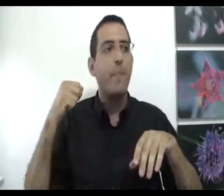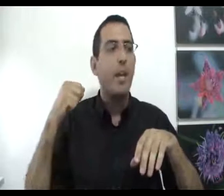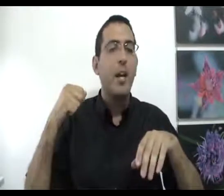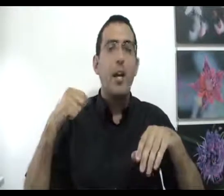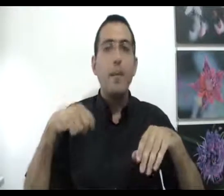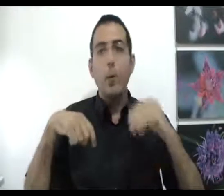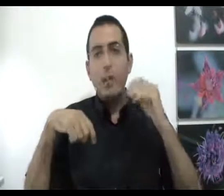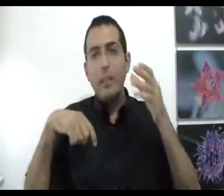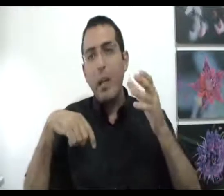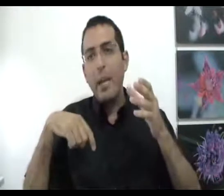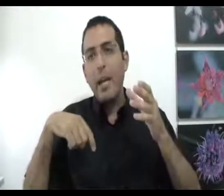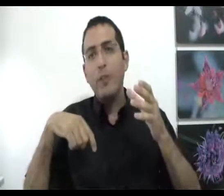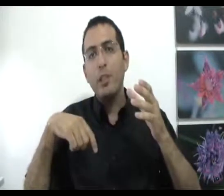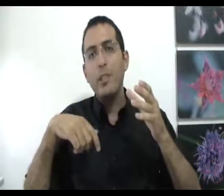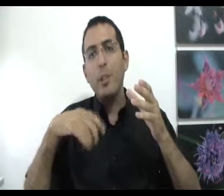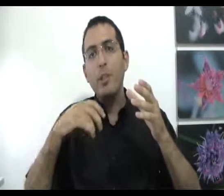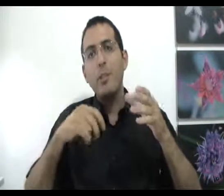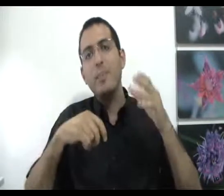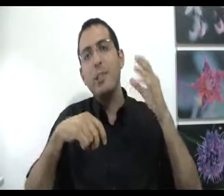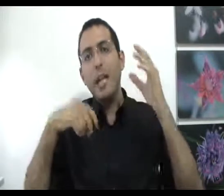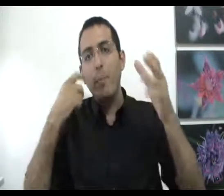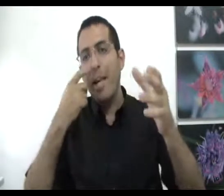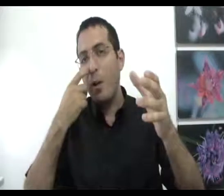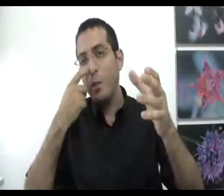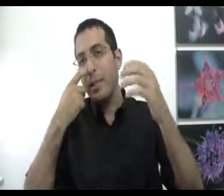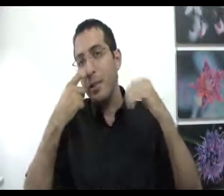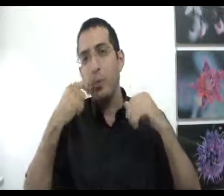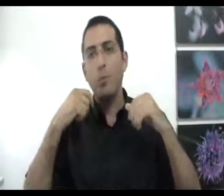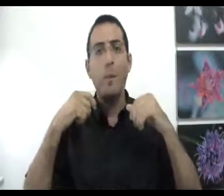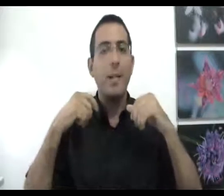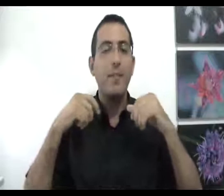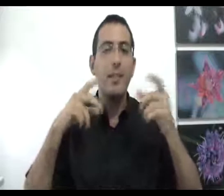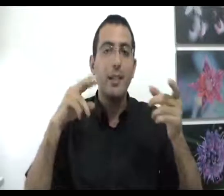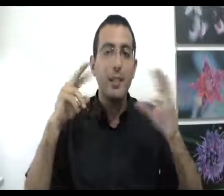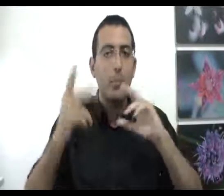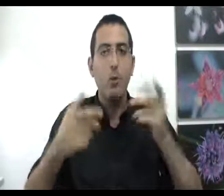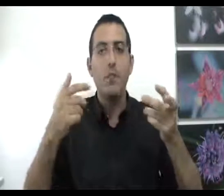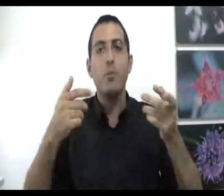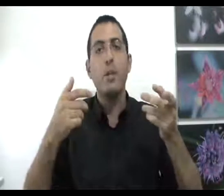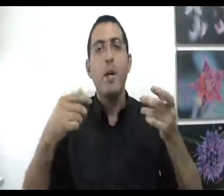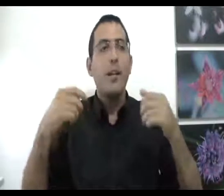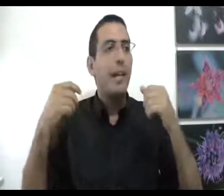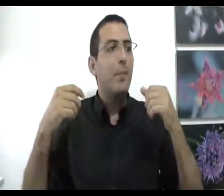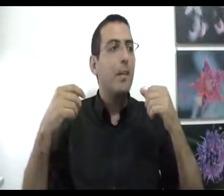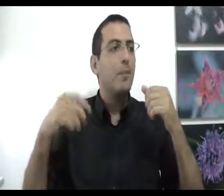ואם הוא חושב שאין לו בחייה חופשית אז בואו נשתמש בזה שאין לו בחייה חופשית כדי להוציא אותו מה הבעיה אבל ניתן את זה עוד כיוון נגיד בין אדם